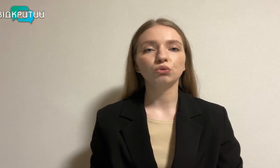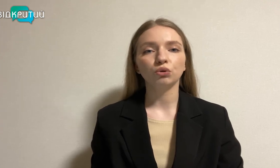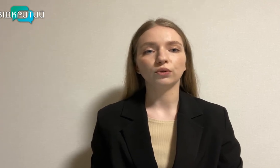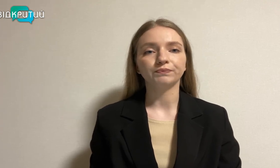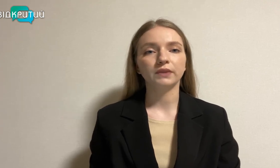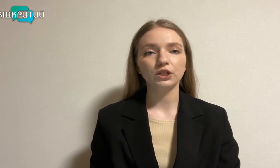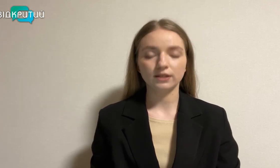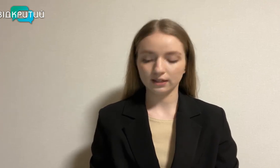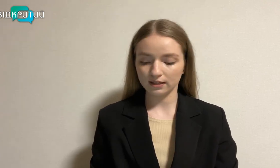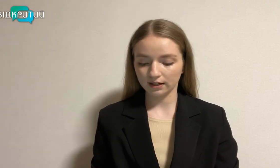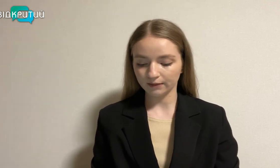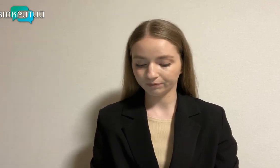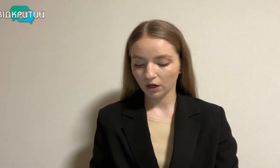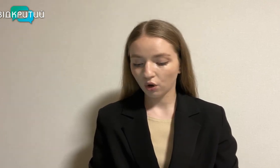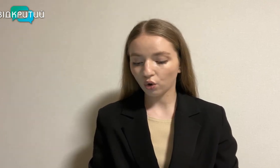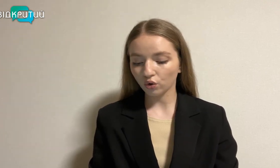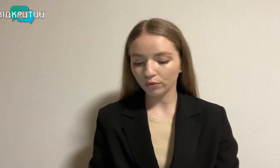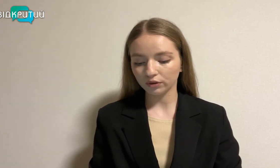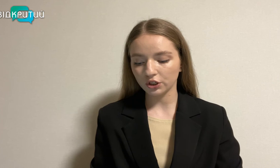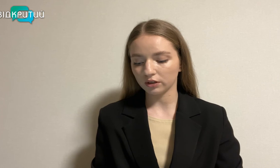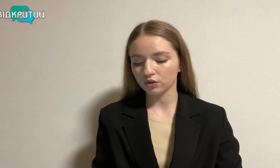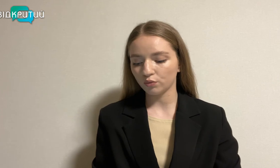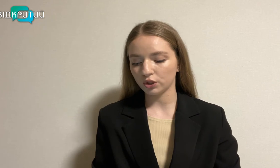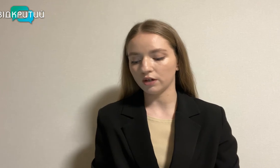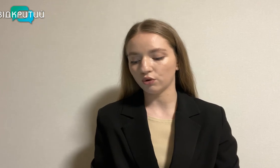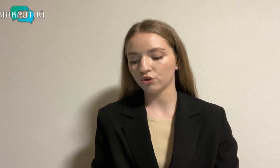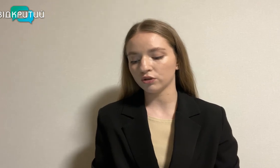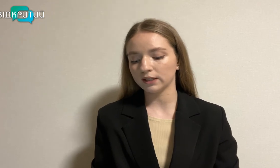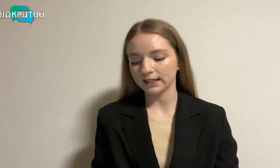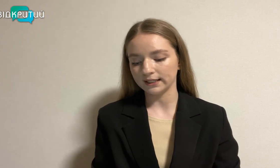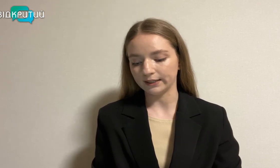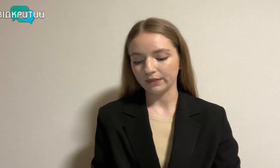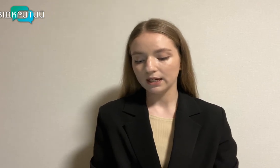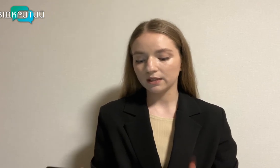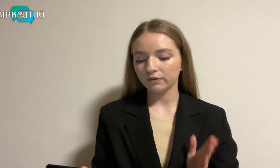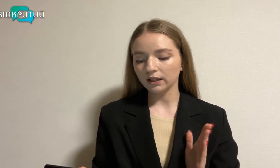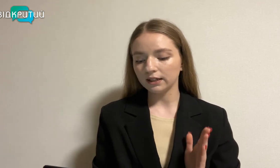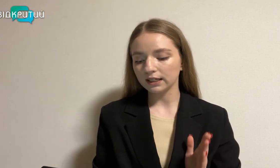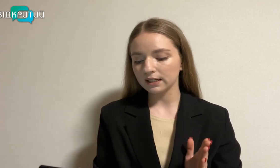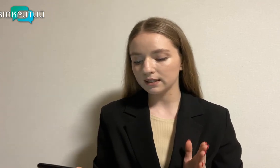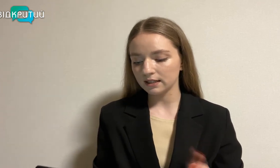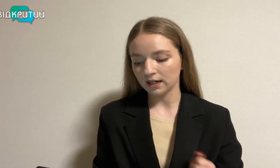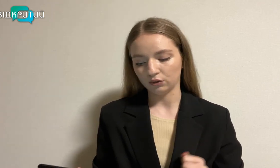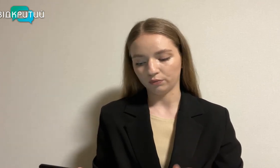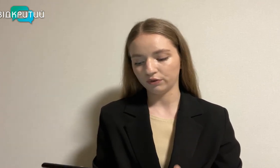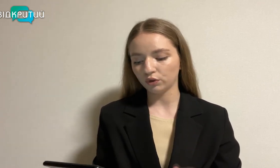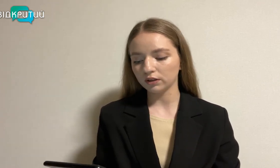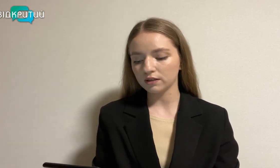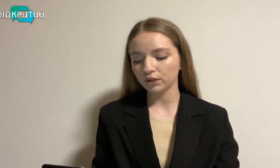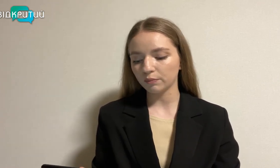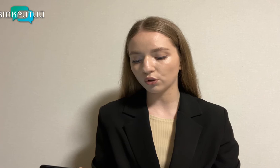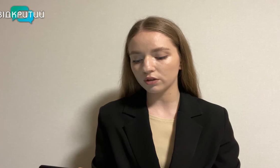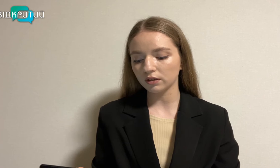лютого наші захисники хоробро нищили скупчення ворожої техніки, збивали літаки з десантом,